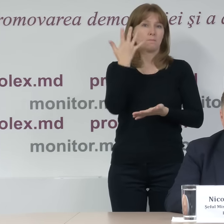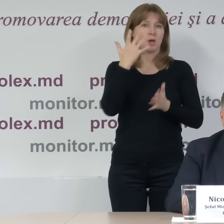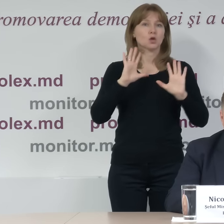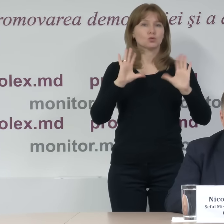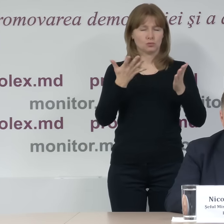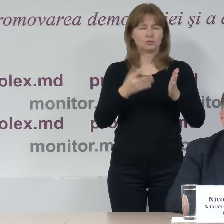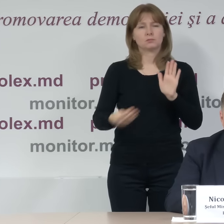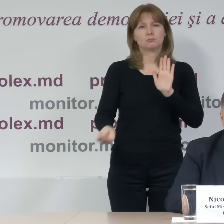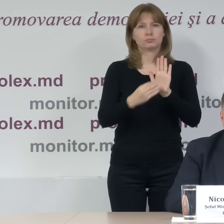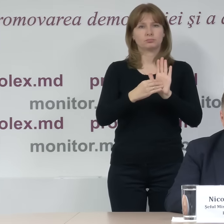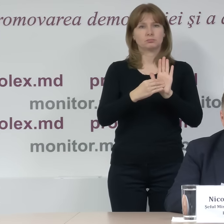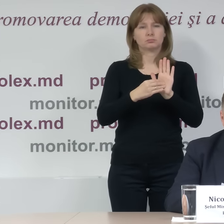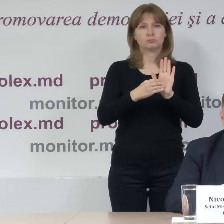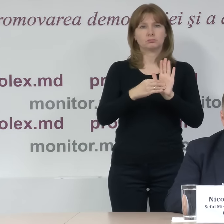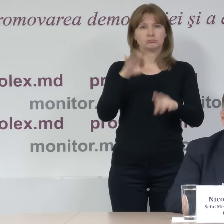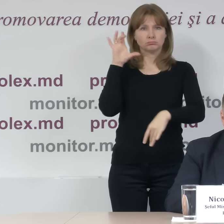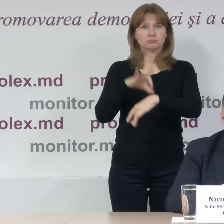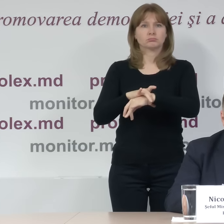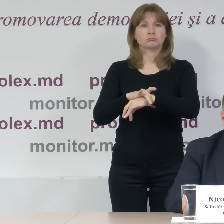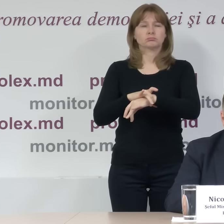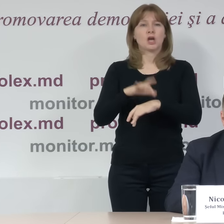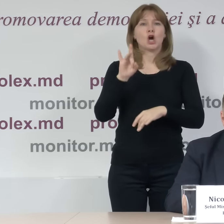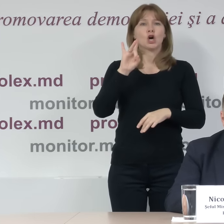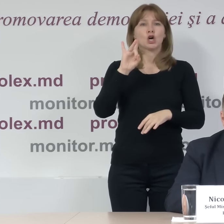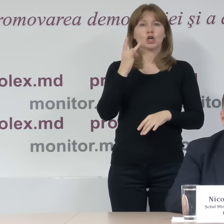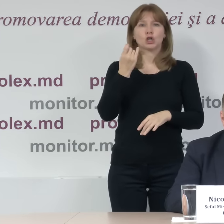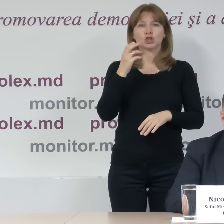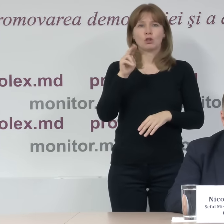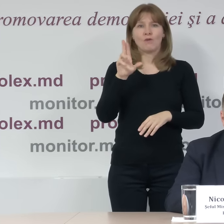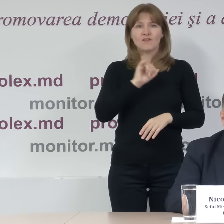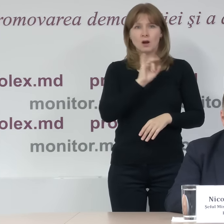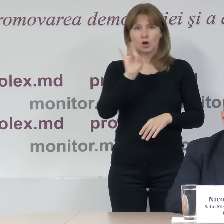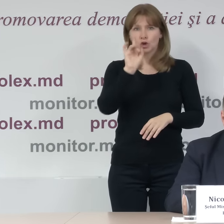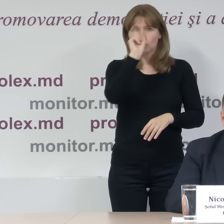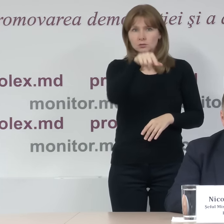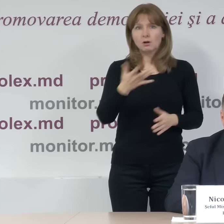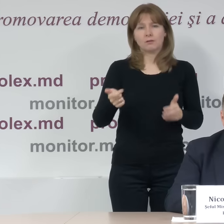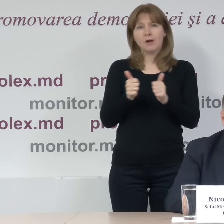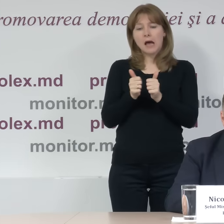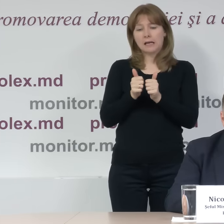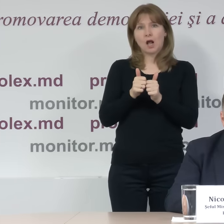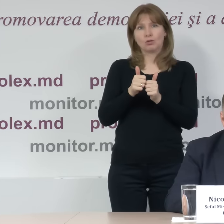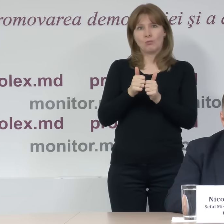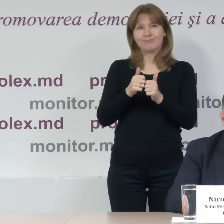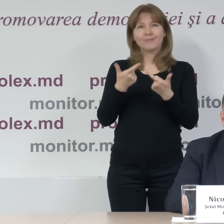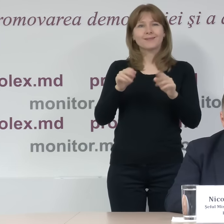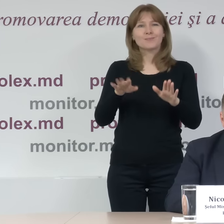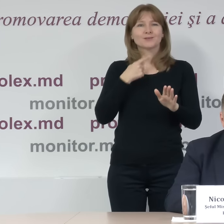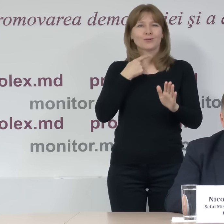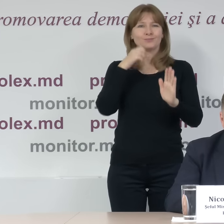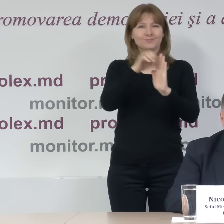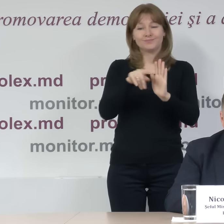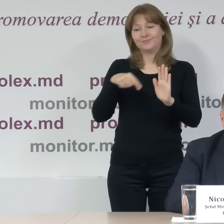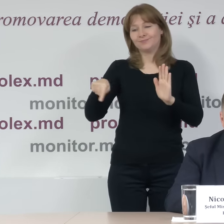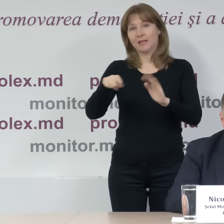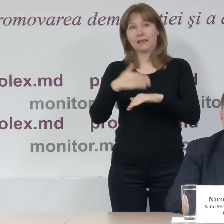fost documentate. Vorbim despre sectorul Rușcan-Chișineu în preajma sau în secția 192,